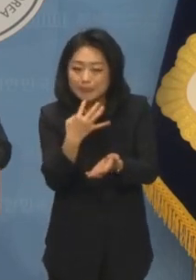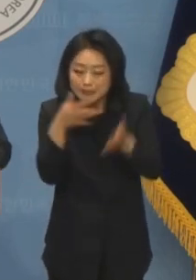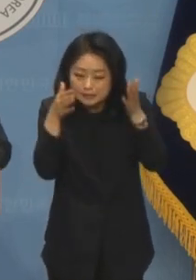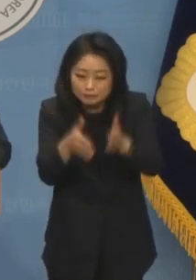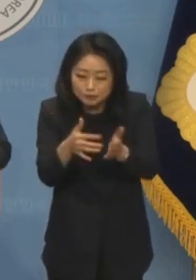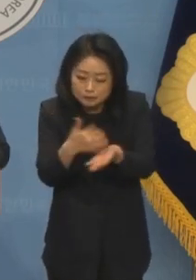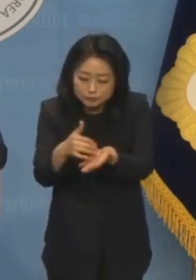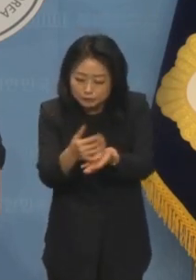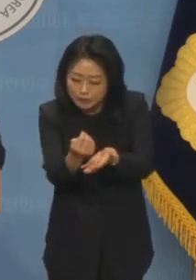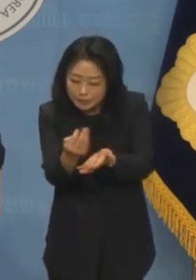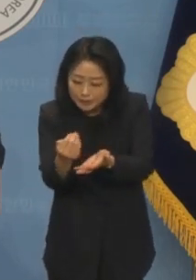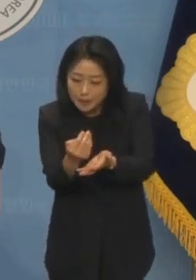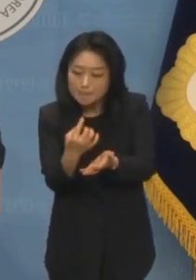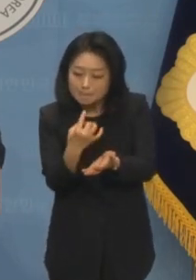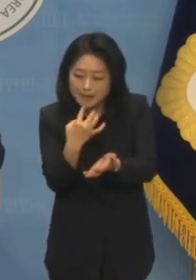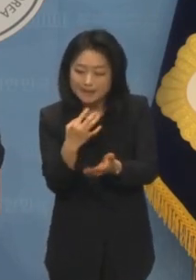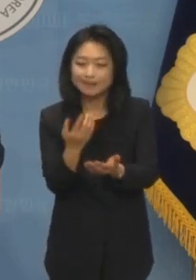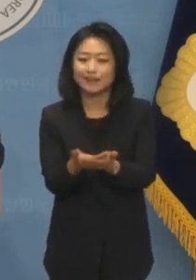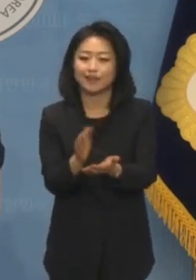내용이었습니다.